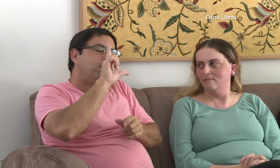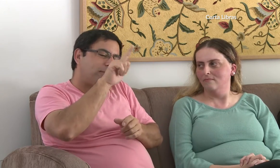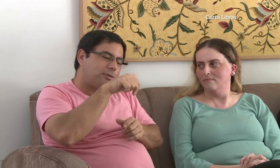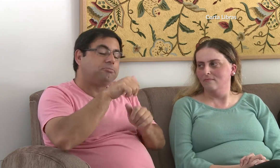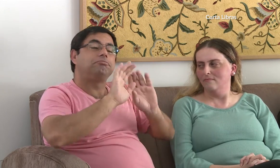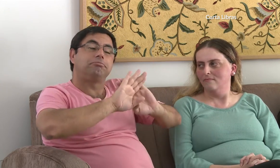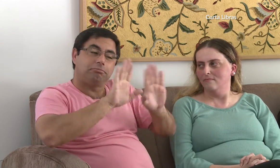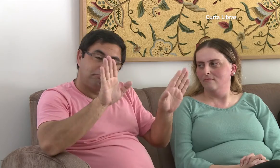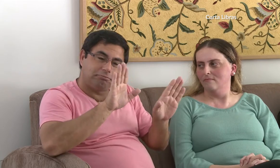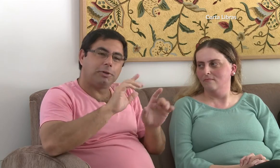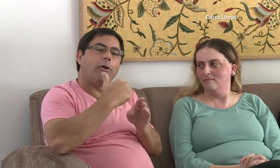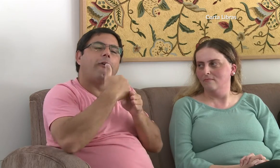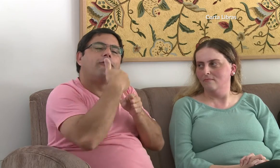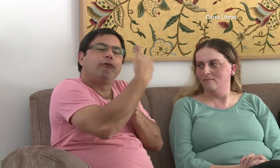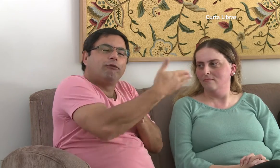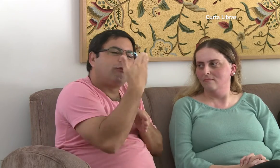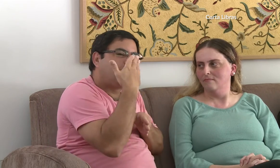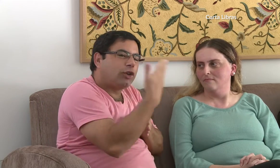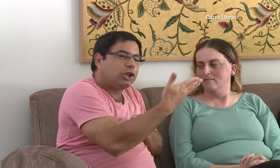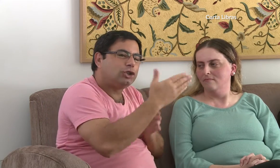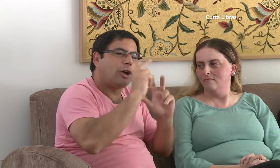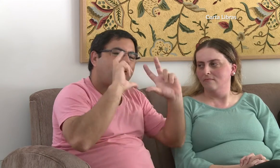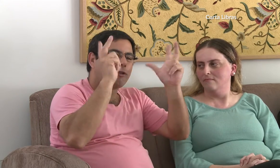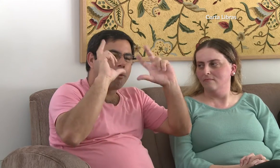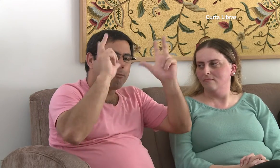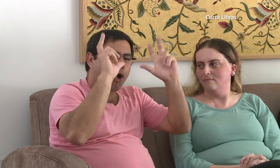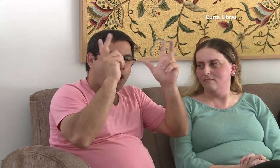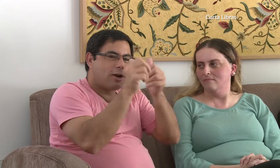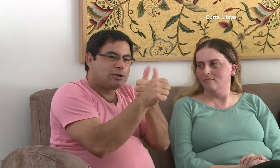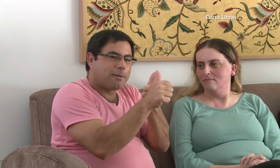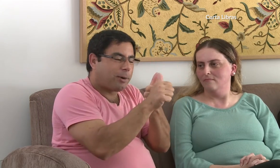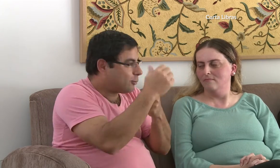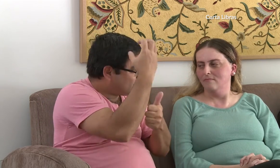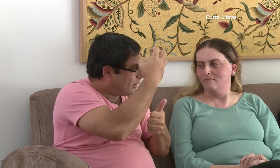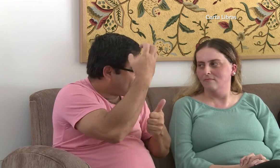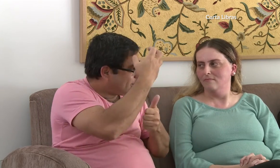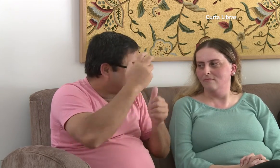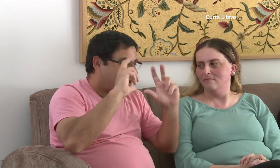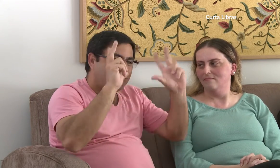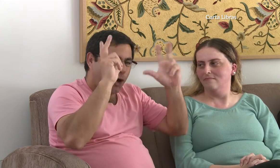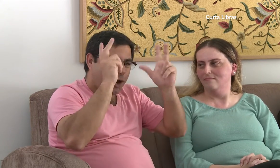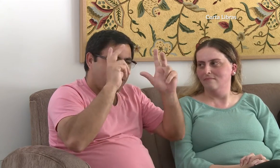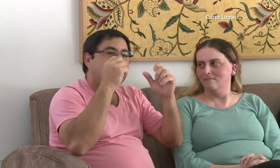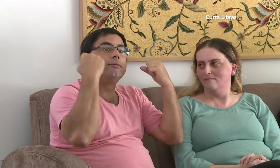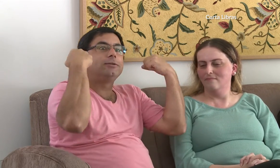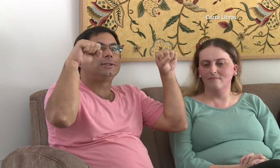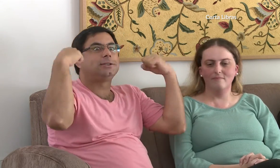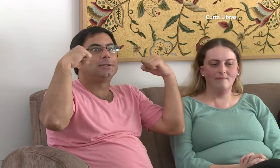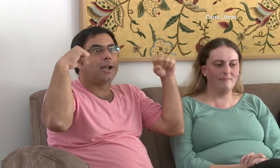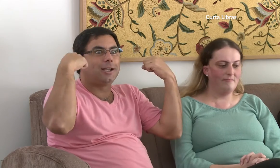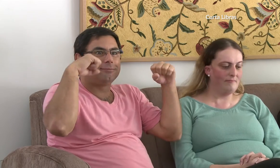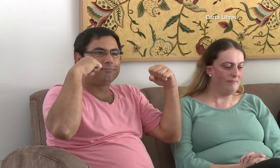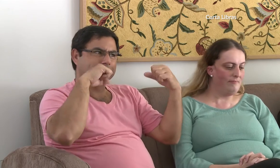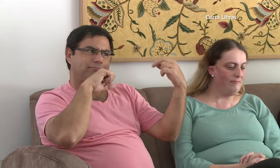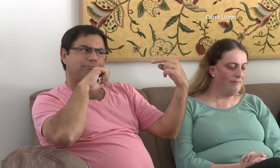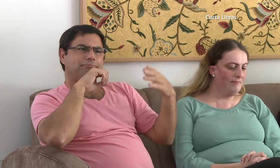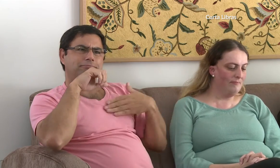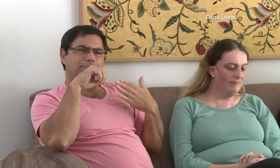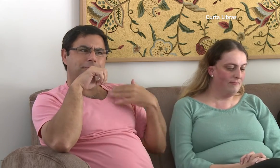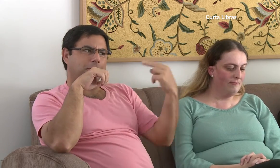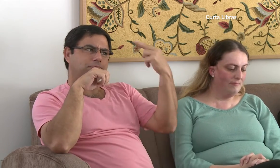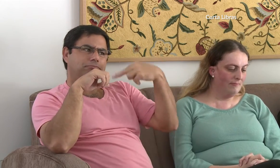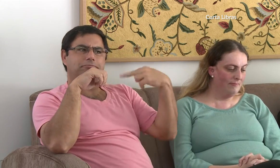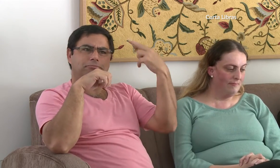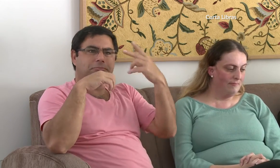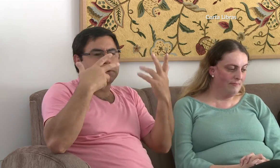o Jorge me explicava tudo. Depois, nós íamos perto da casa do Jefferson jogar vôlei. Para se exercitar.